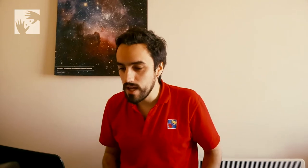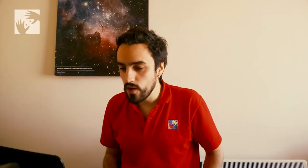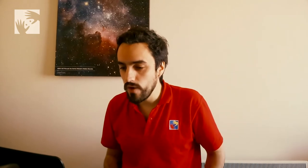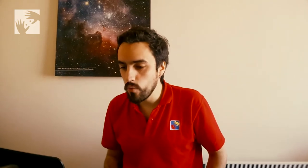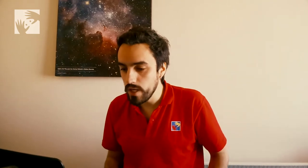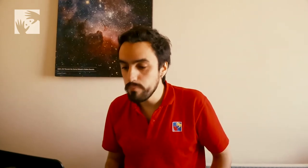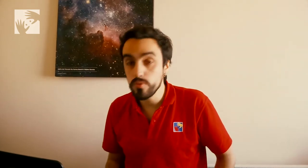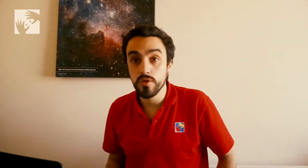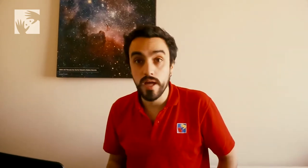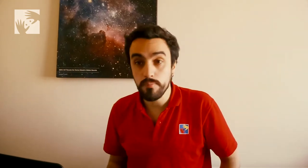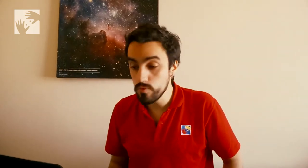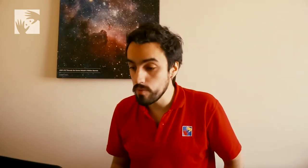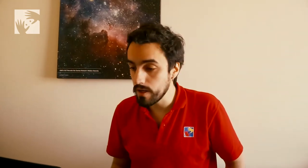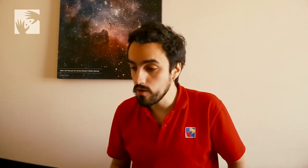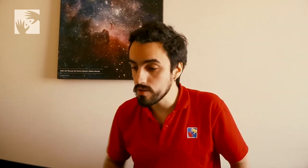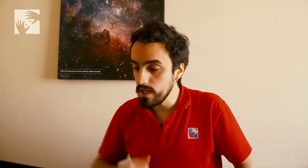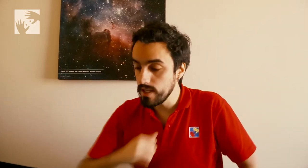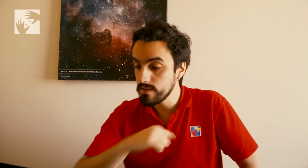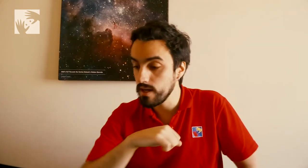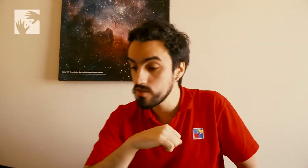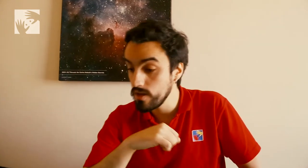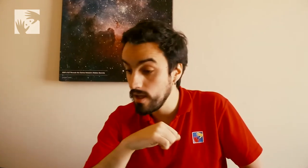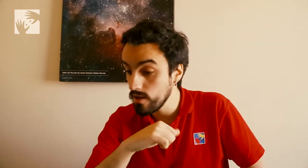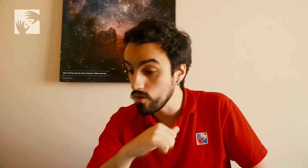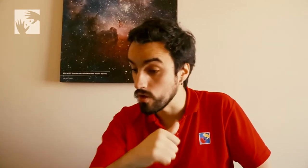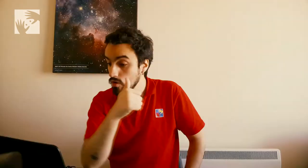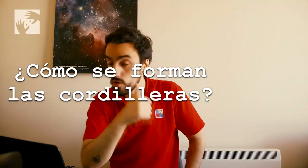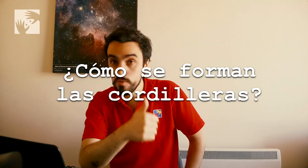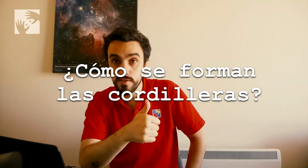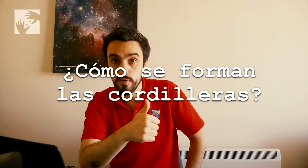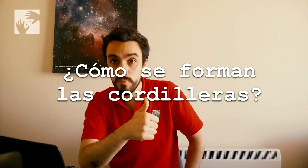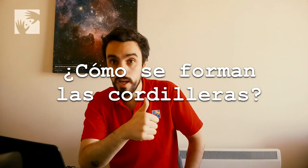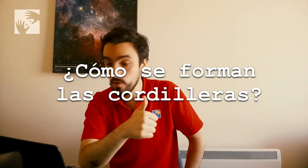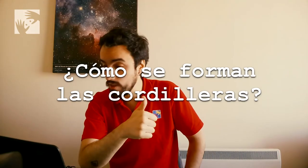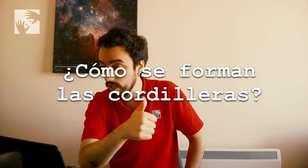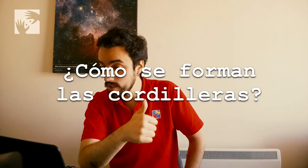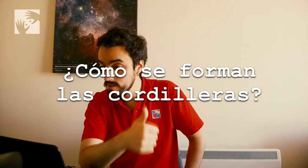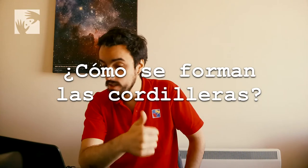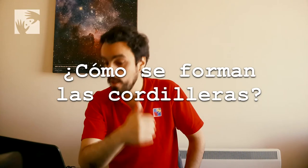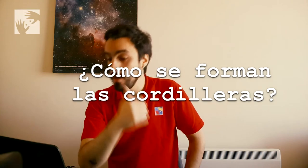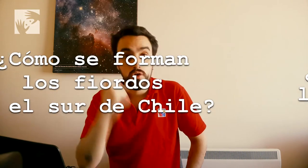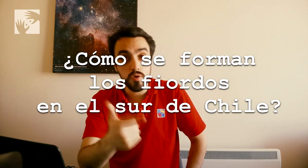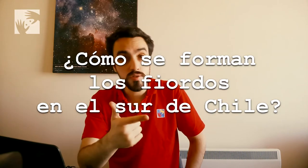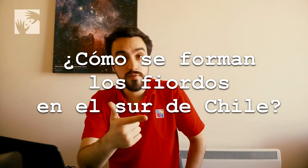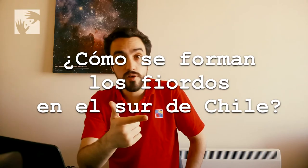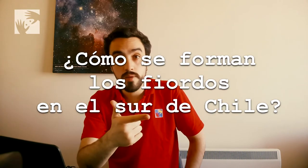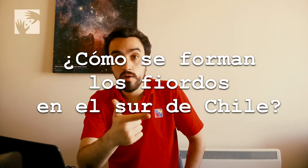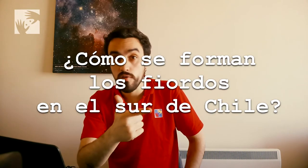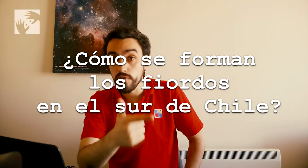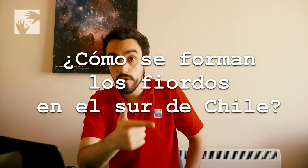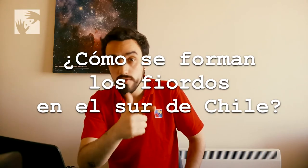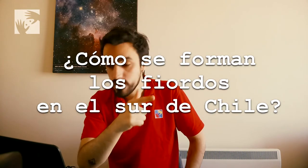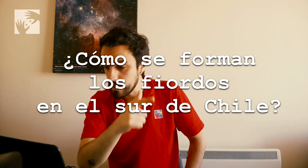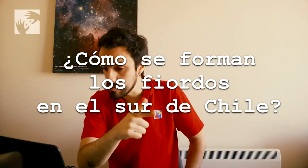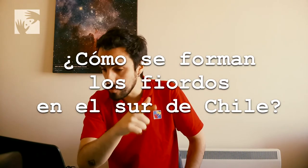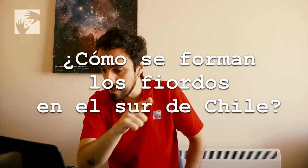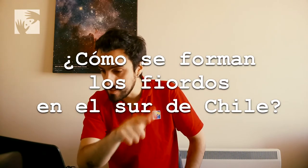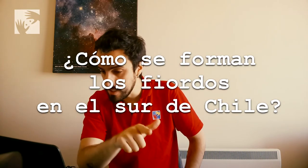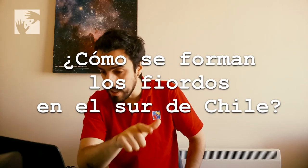arroba win.dar.prj y está relacionada con ¿Cómo se forman las cordilleras? ¿Cómo se forman los fiordos en el sur de Chile?